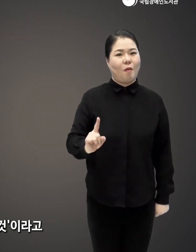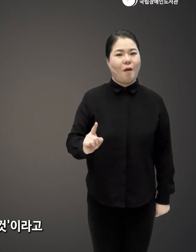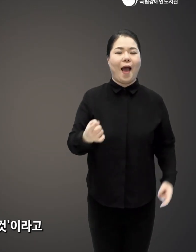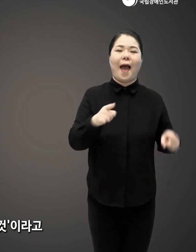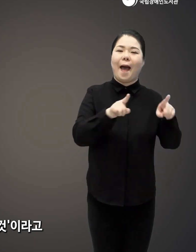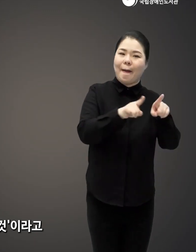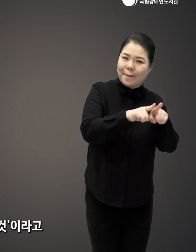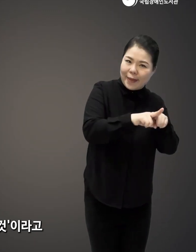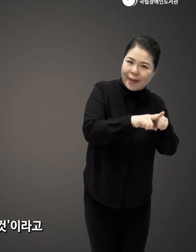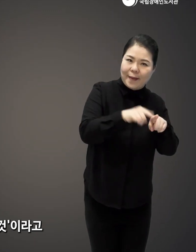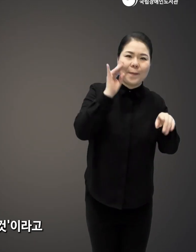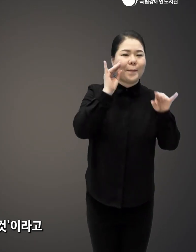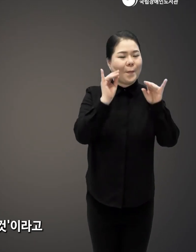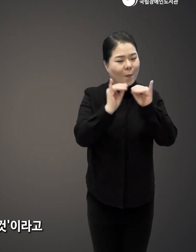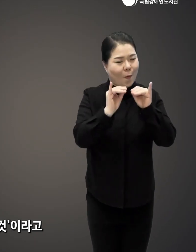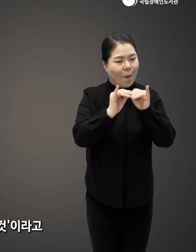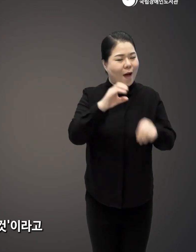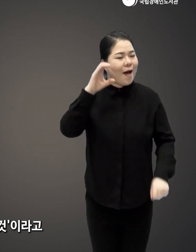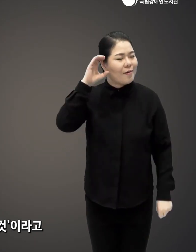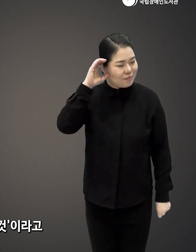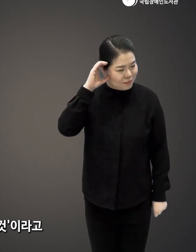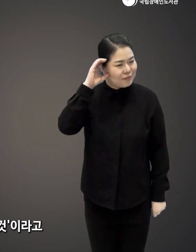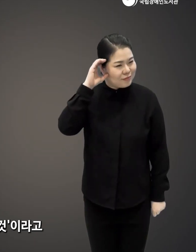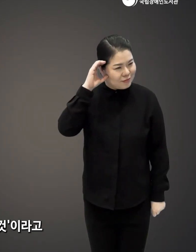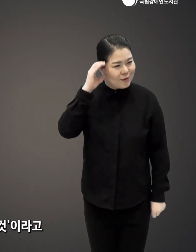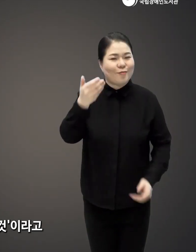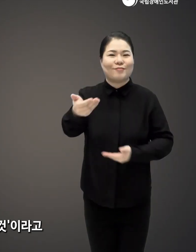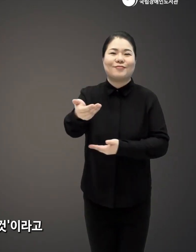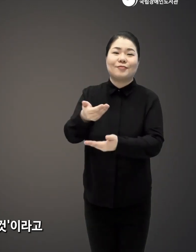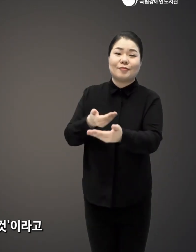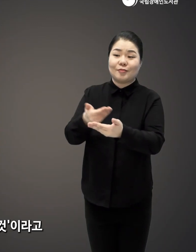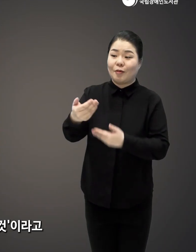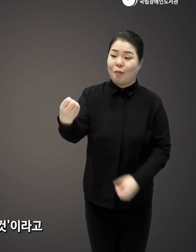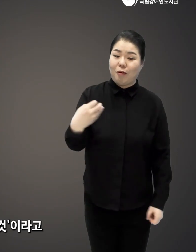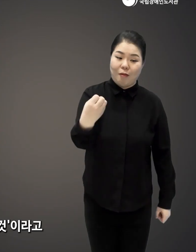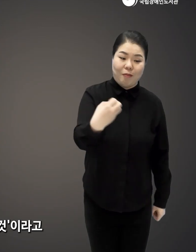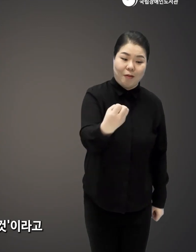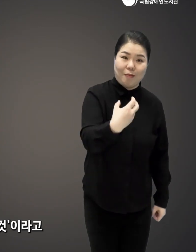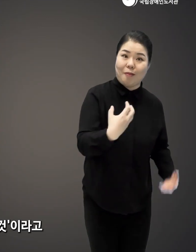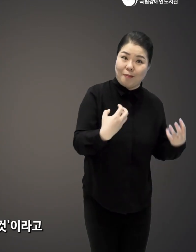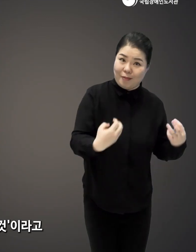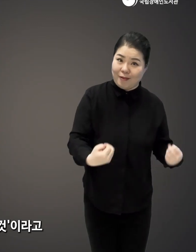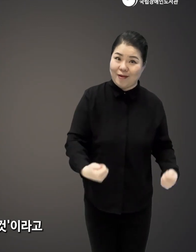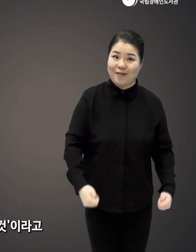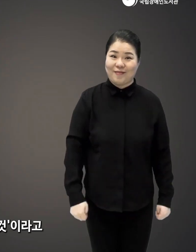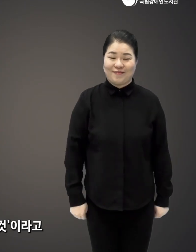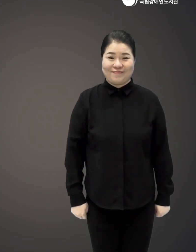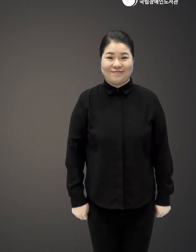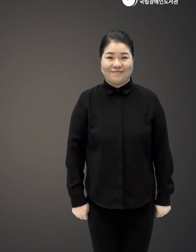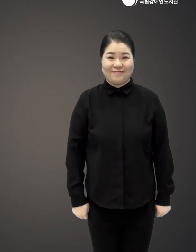것, 공감하는 것, 혹은 들어주고 주고받는 거라고 이야기하시는 경우가 많거든요